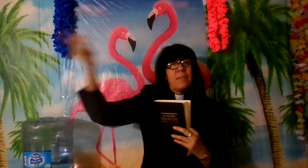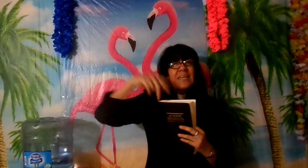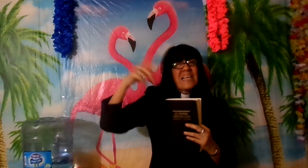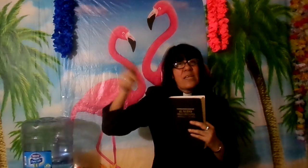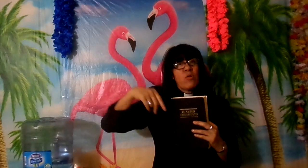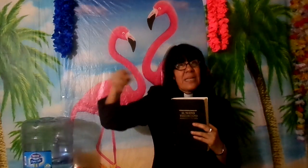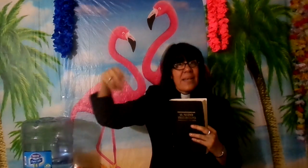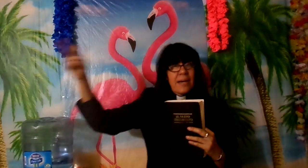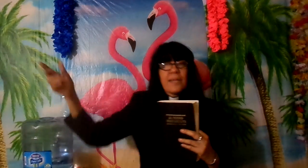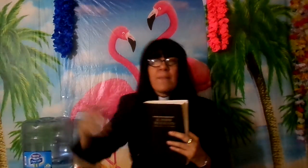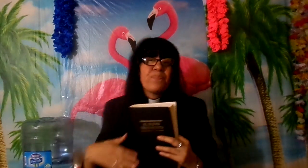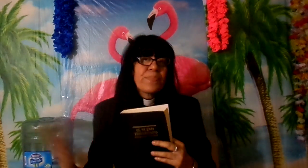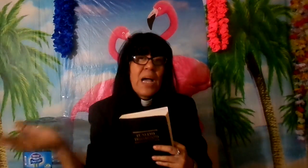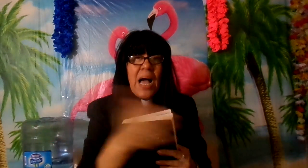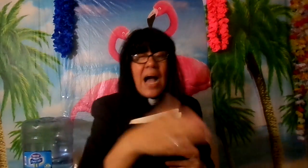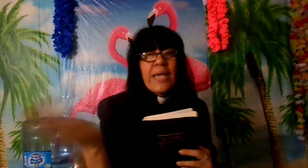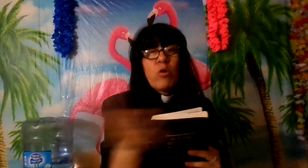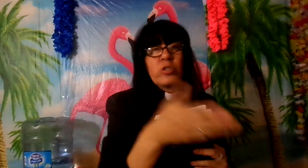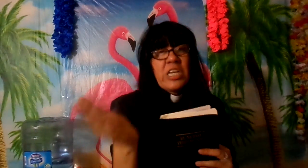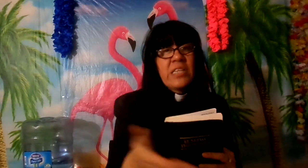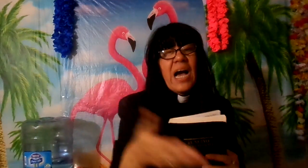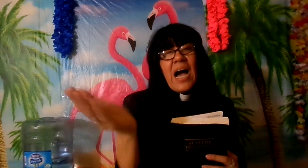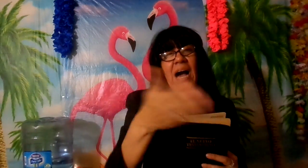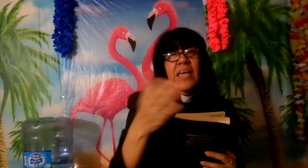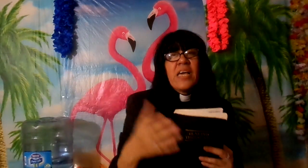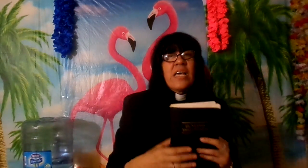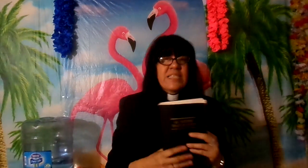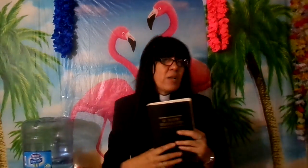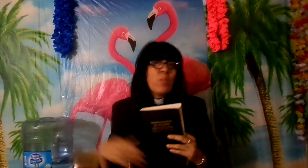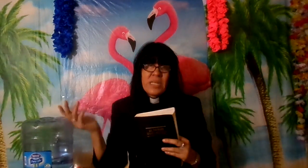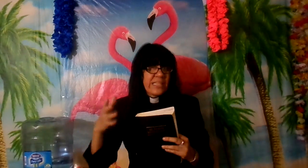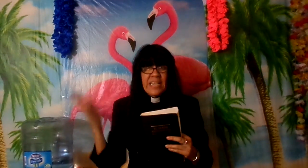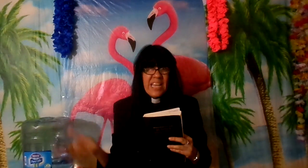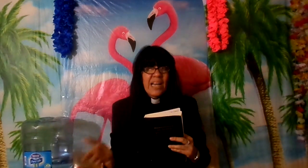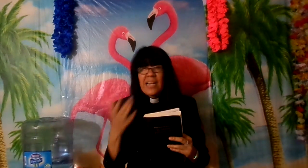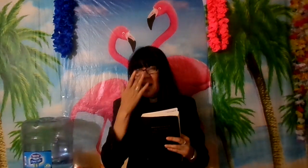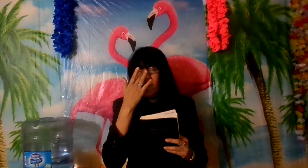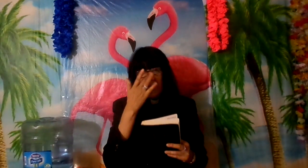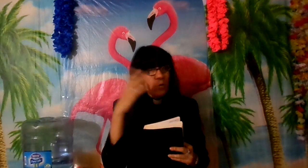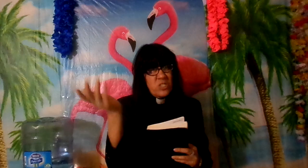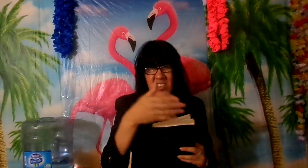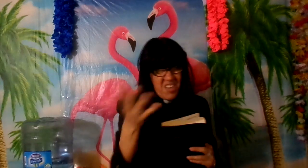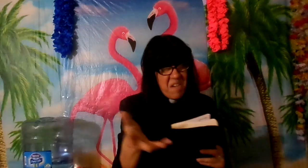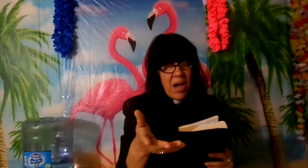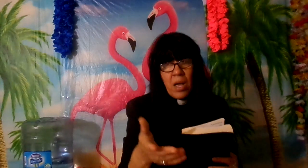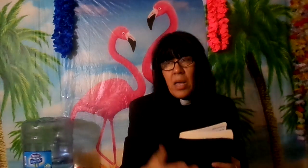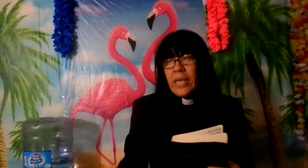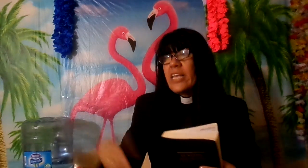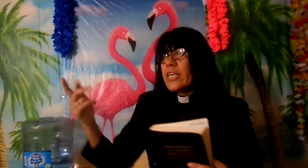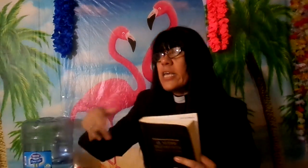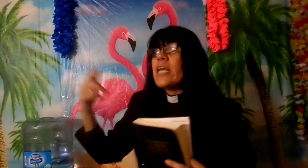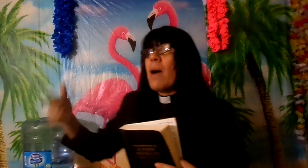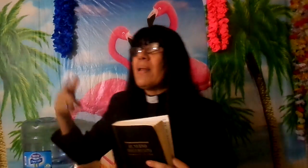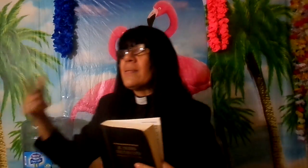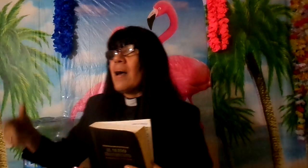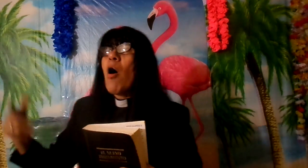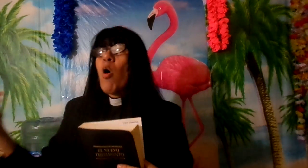hermanas hacen lo que les da la gana hay contiendas hay celos ministeriales la gente no se lleva y hablan oh,